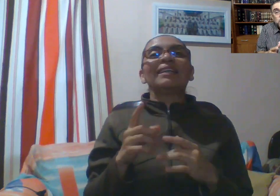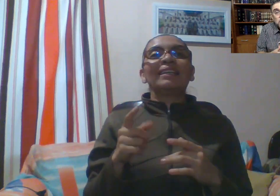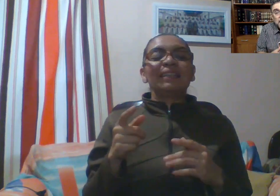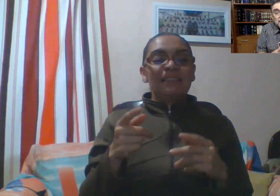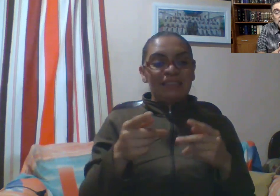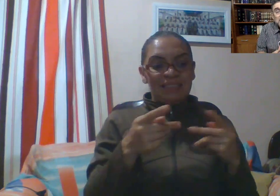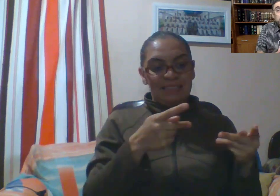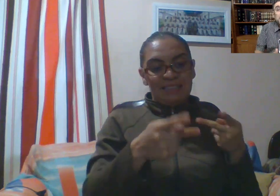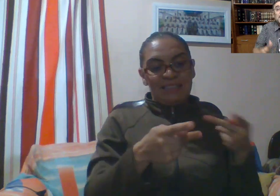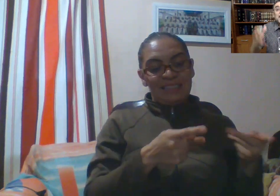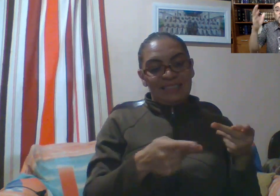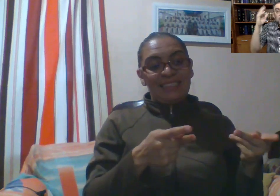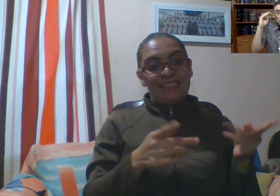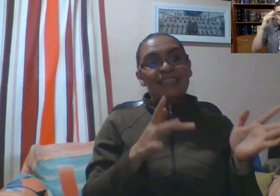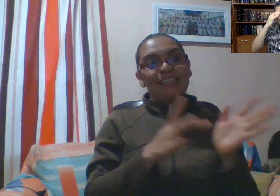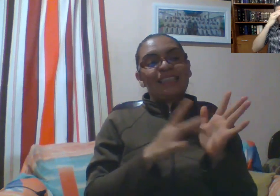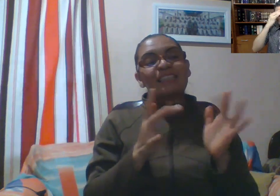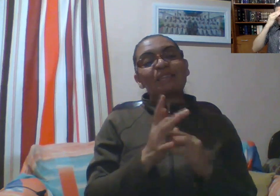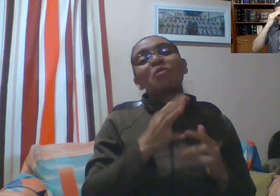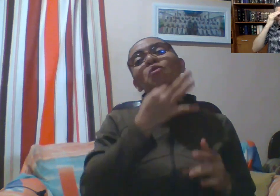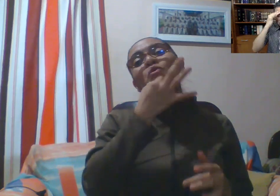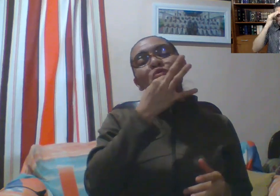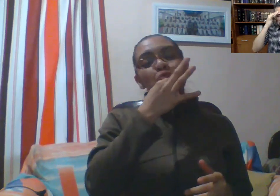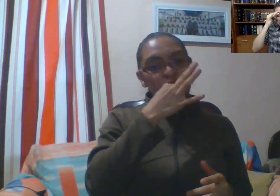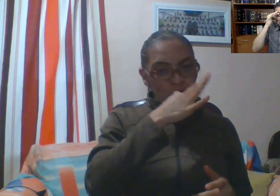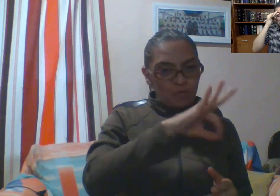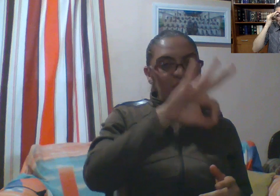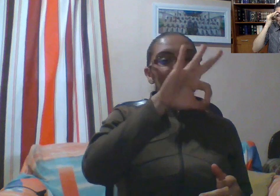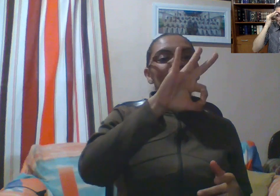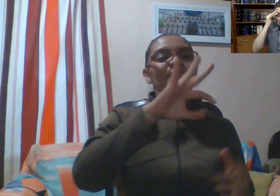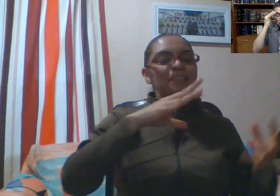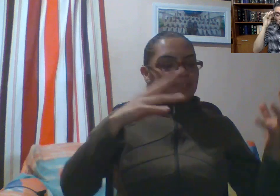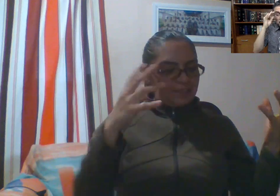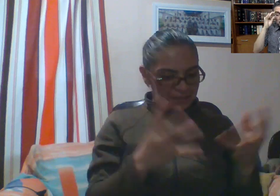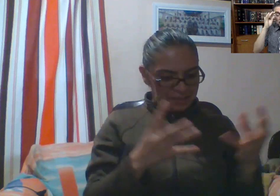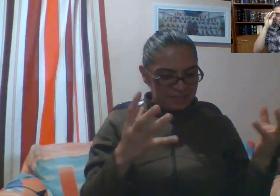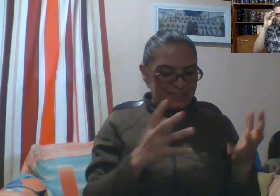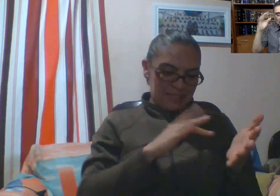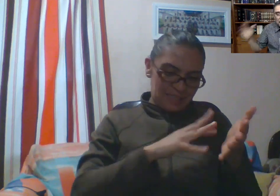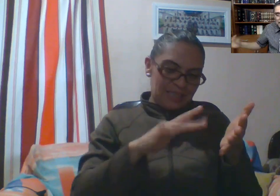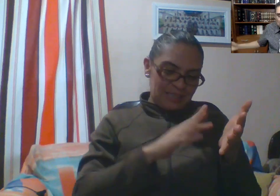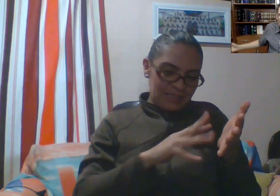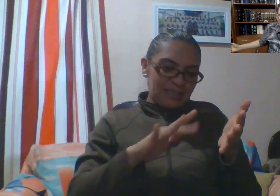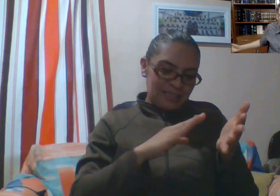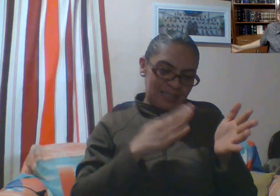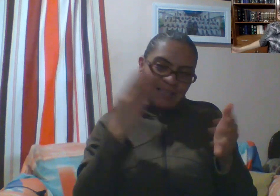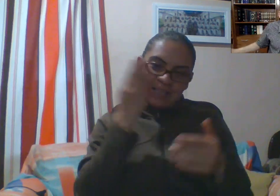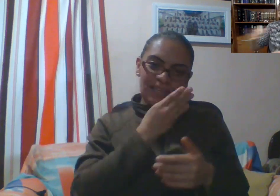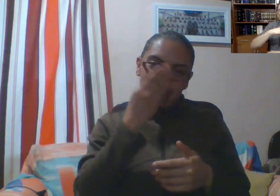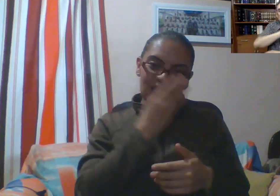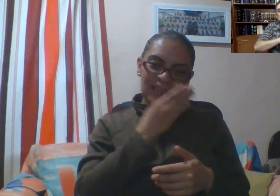su casa y para hacer una fiesta. Por cierto, el texto dice, si seguiremos leyendo más adelante, que estaban, habían invitado a sus amigos.